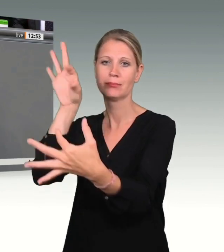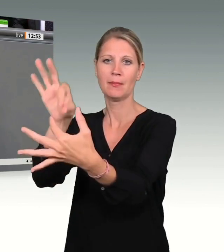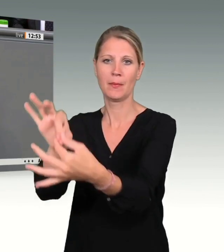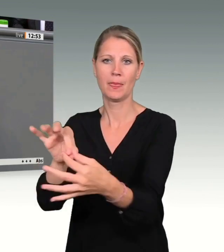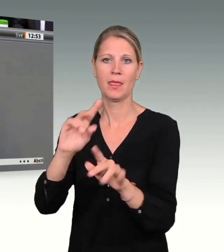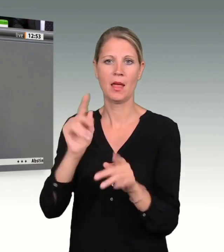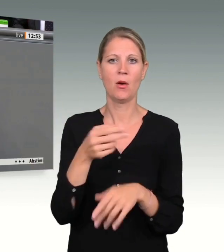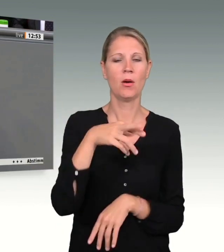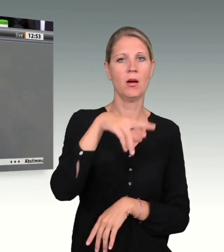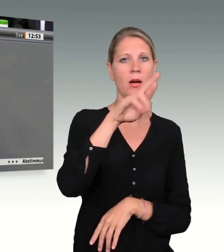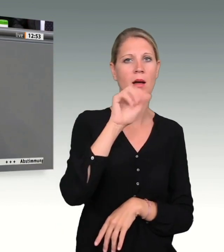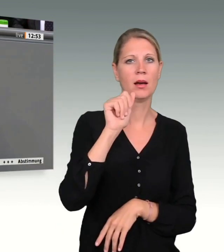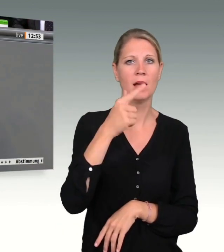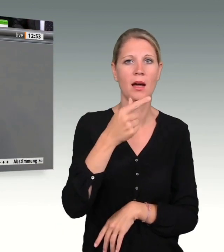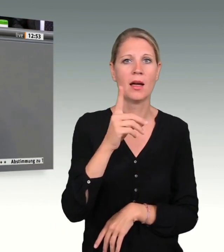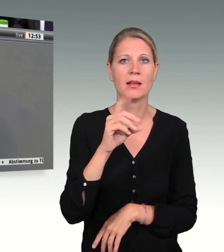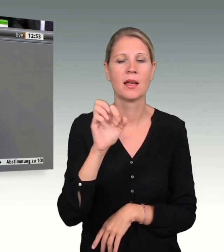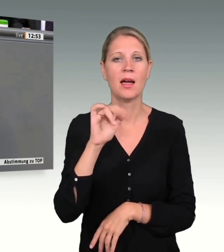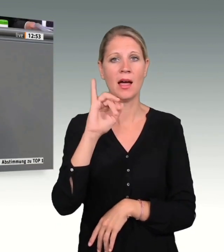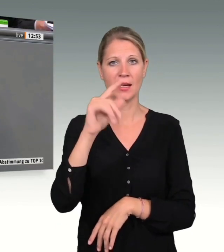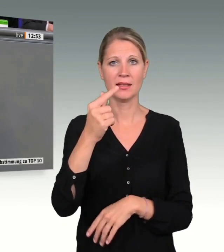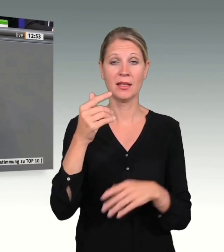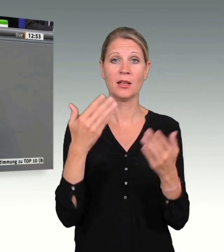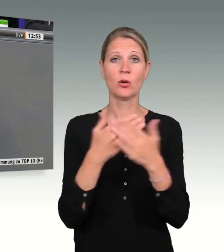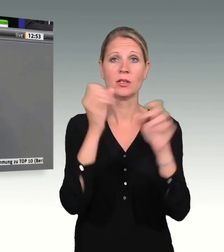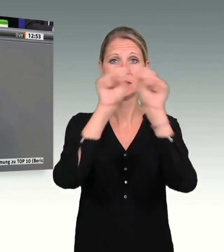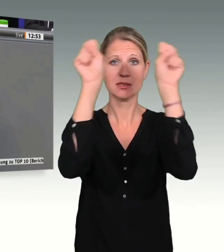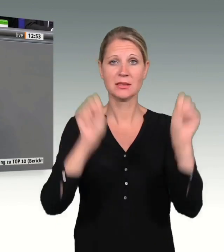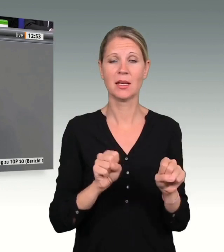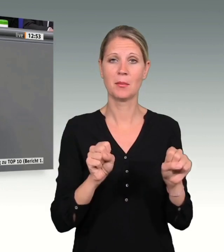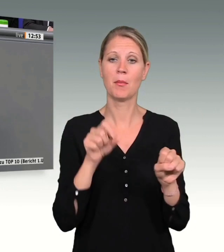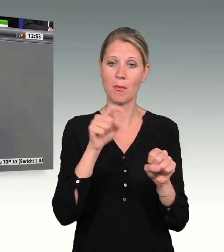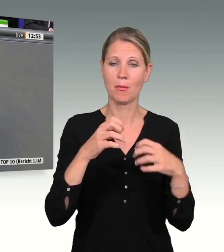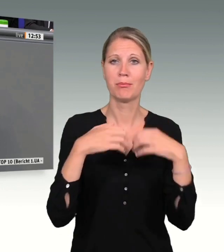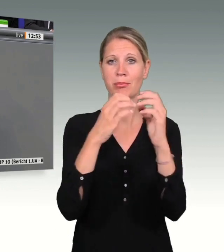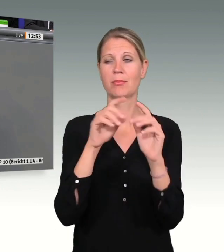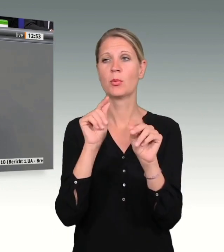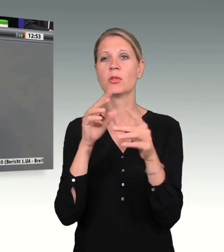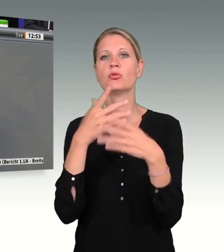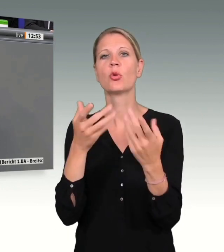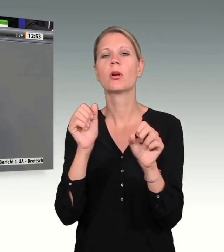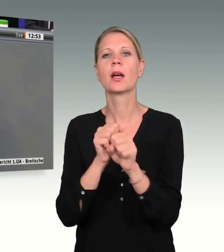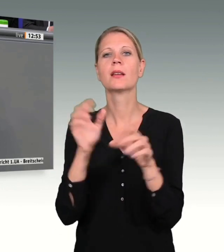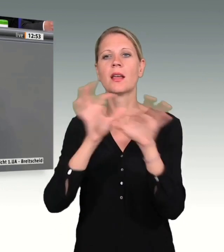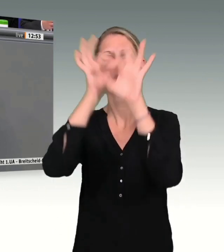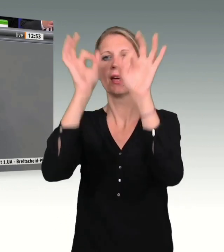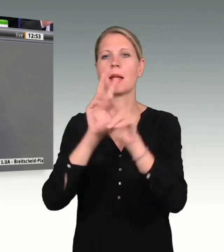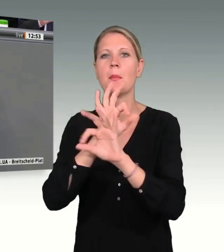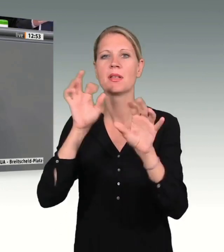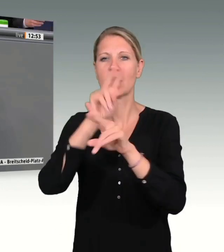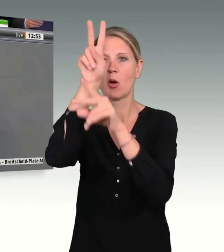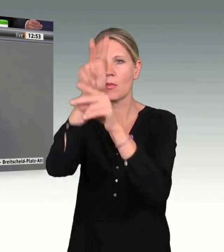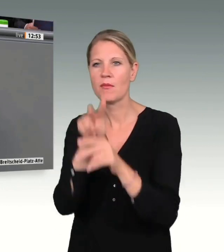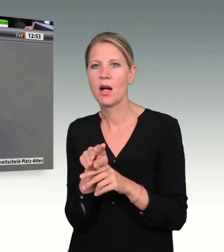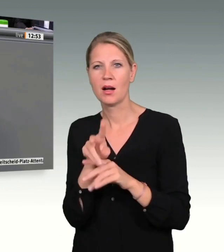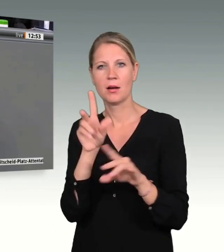System geschaffen, um Gefährder zu überwachen und sie auf dem Schirm zu haben. Ich glaube, das ist auch eine wichtige Erkenntnis, die bereits umgesetzt ist.